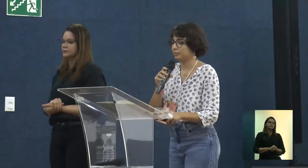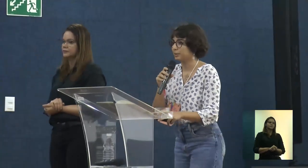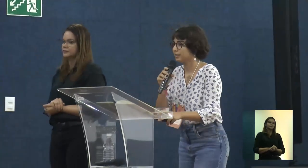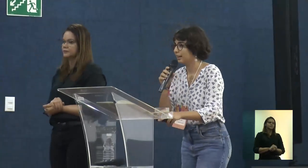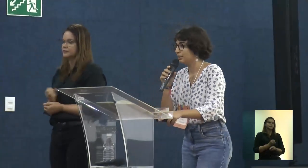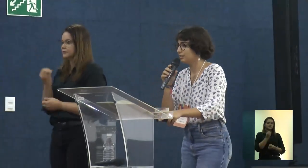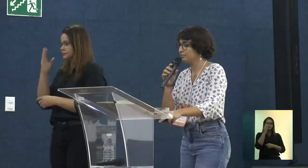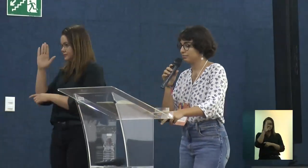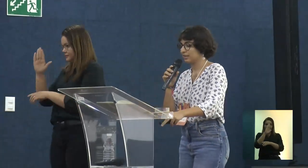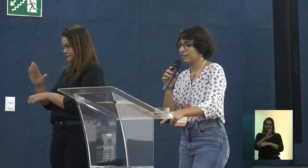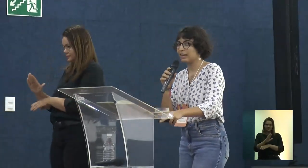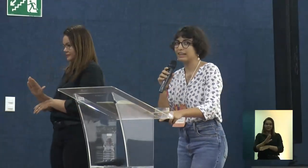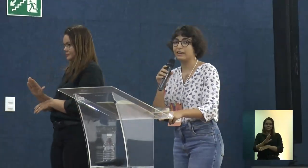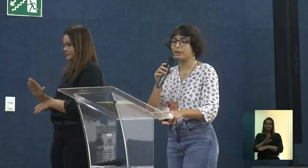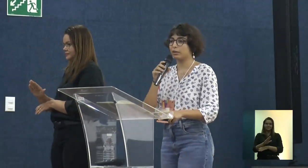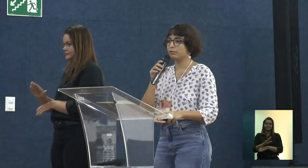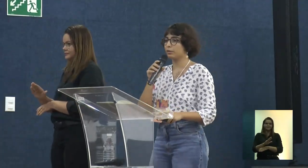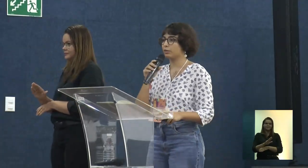Boa tarde.